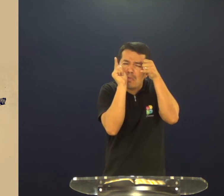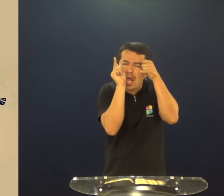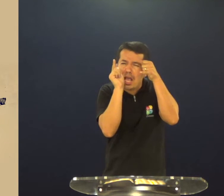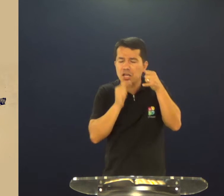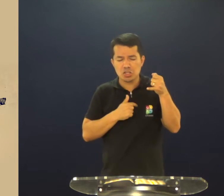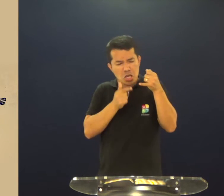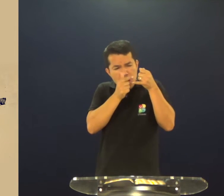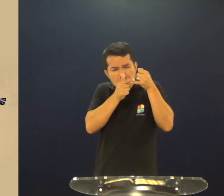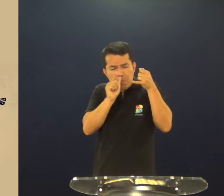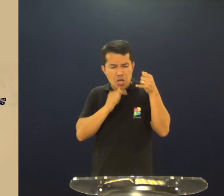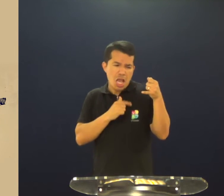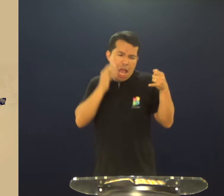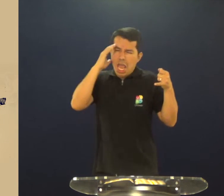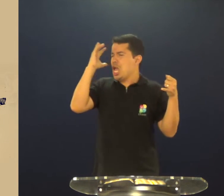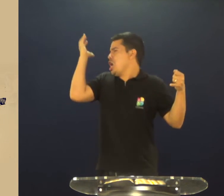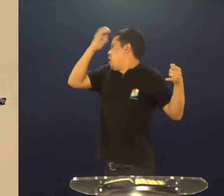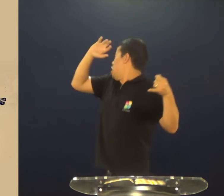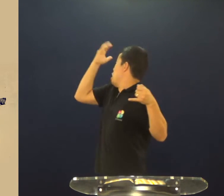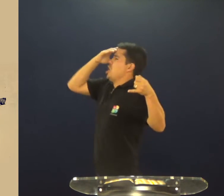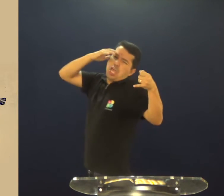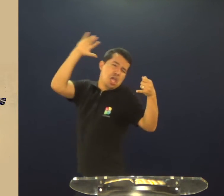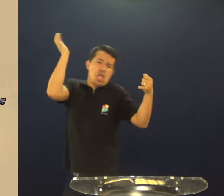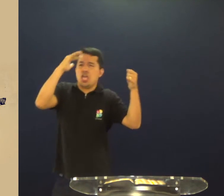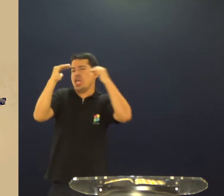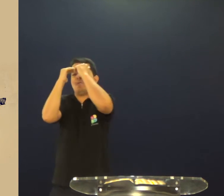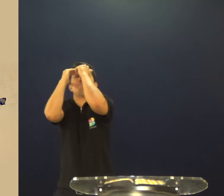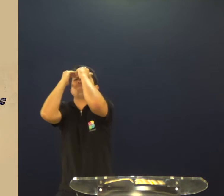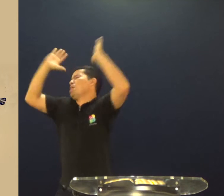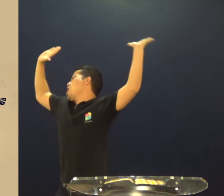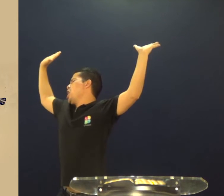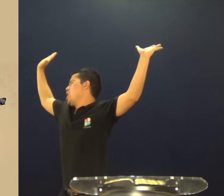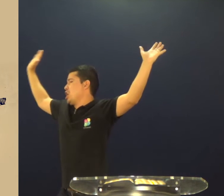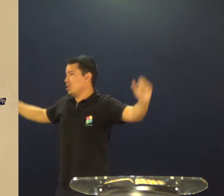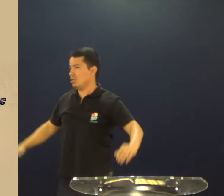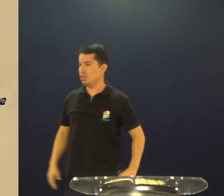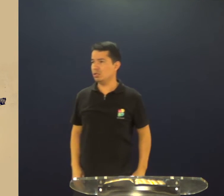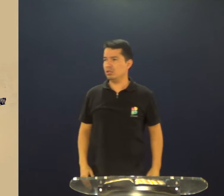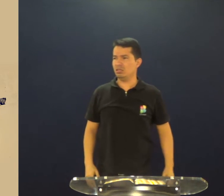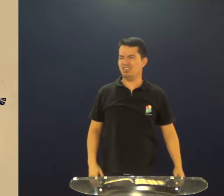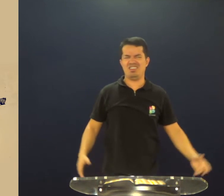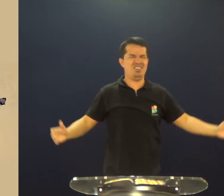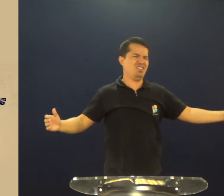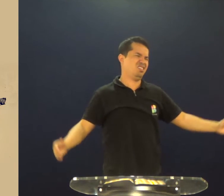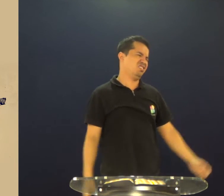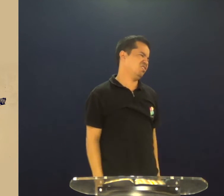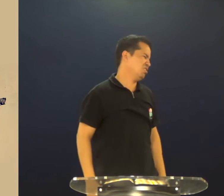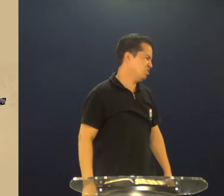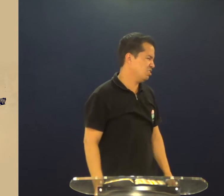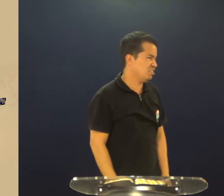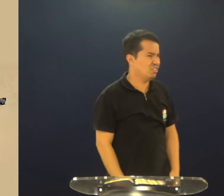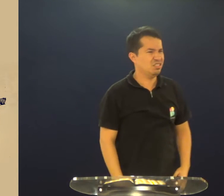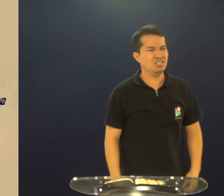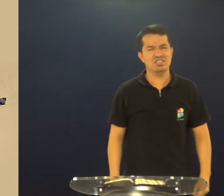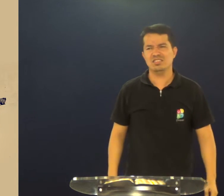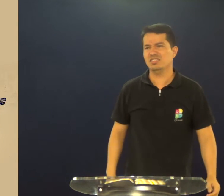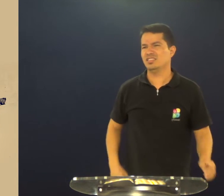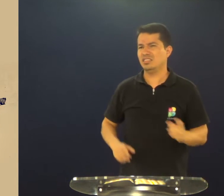sabe, não é nem um problema, é um probleminha, mas aí já ficou, ah, eu acho que eu vou desistir, sinto